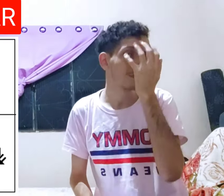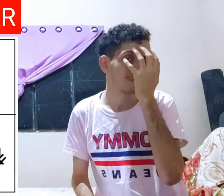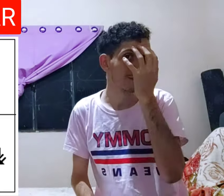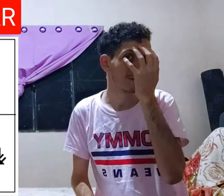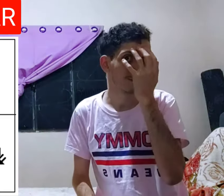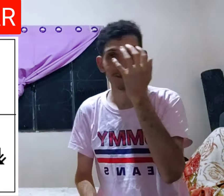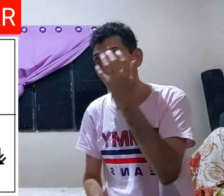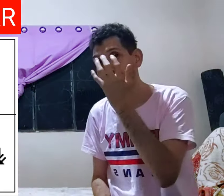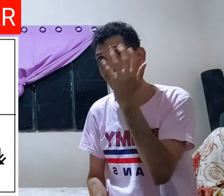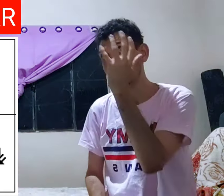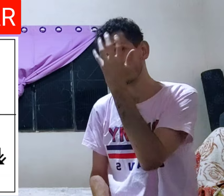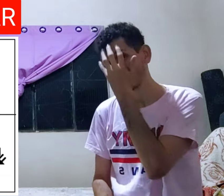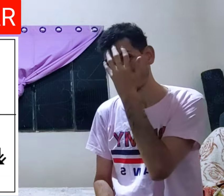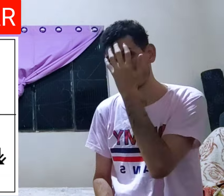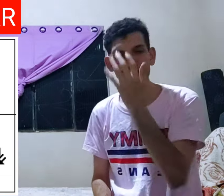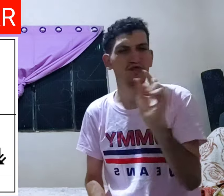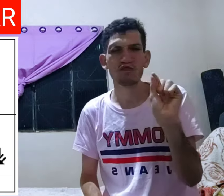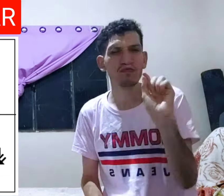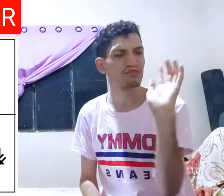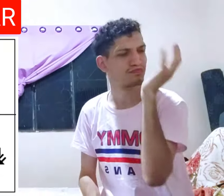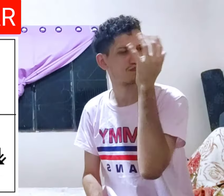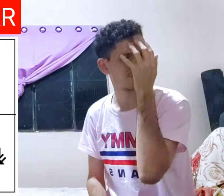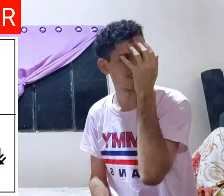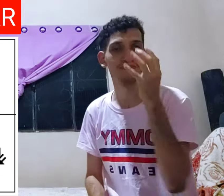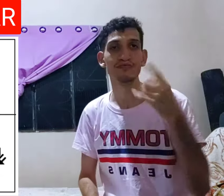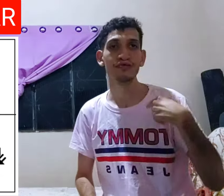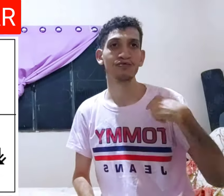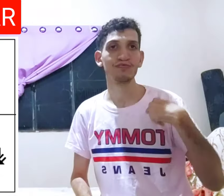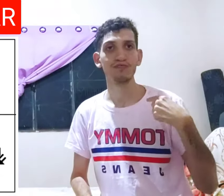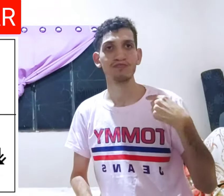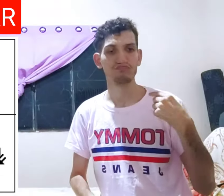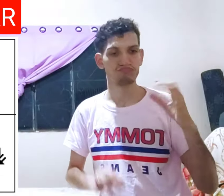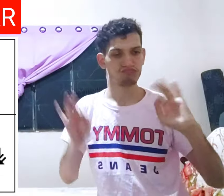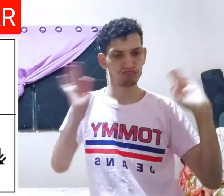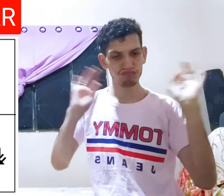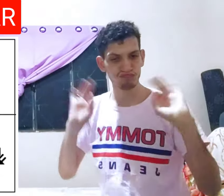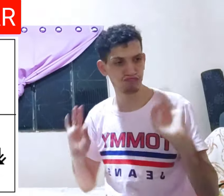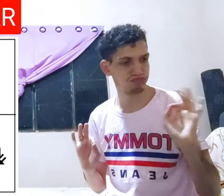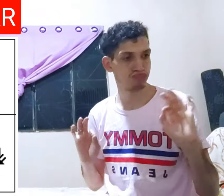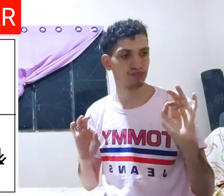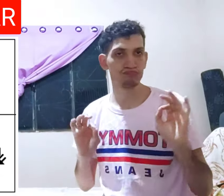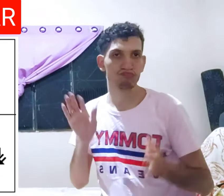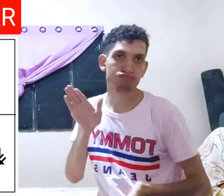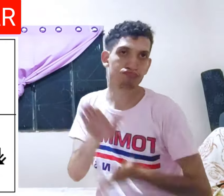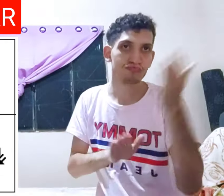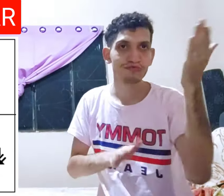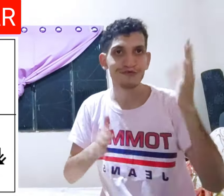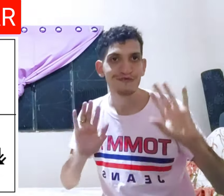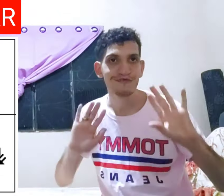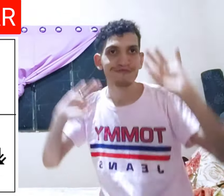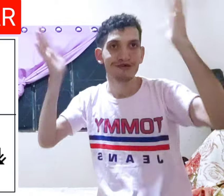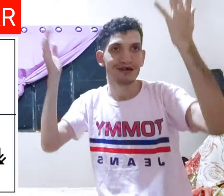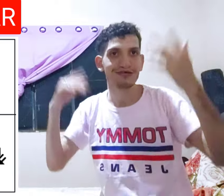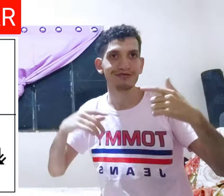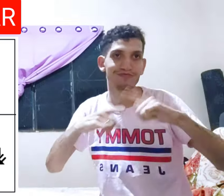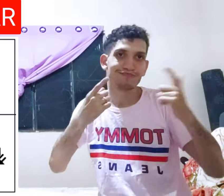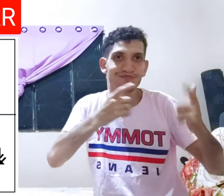a mão está assim, fazendo sinal de máscara Olha, coloca a máscara, ó, coloca a